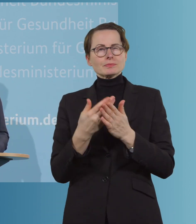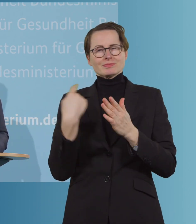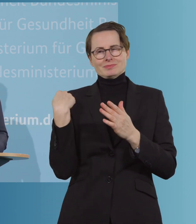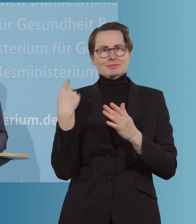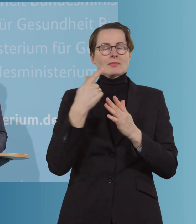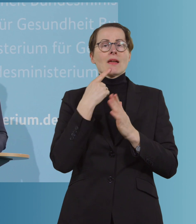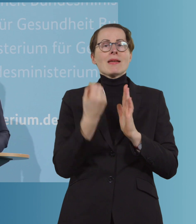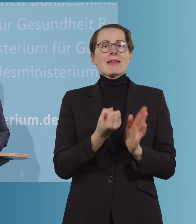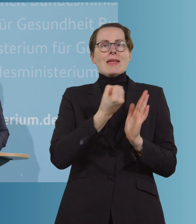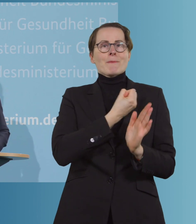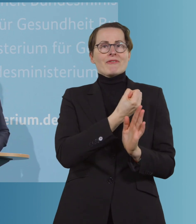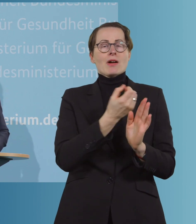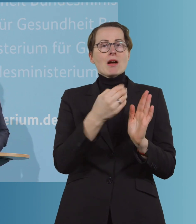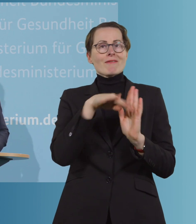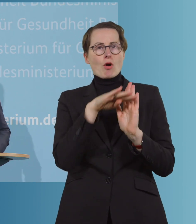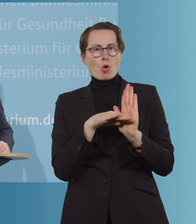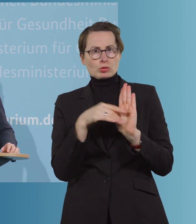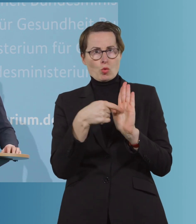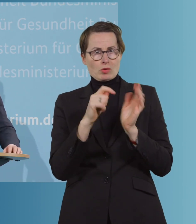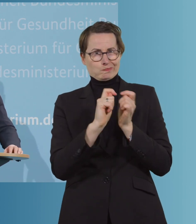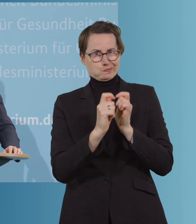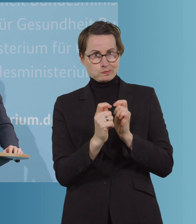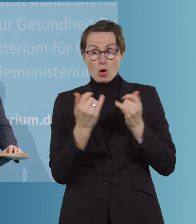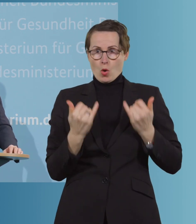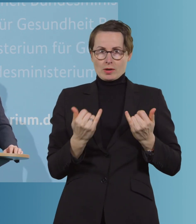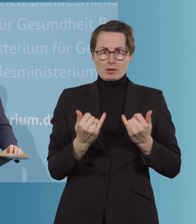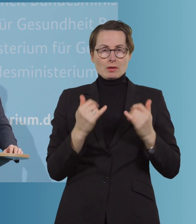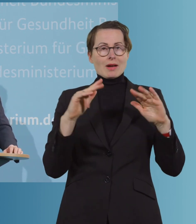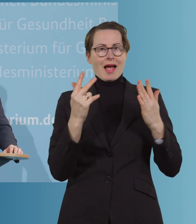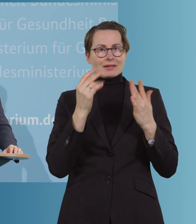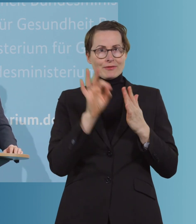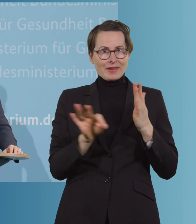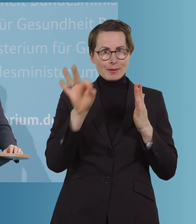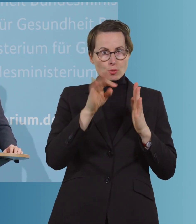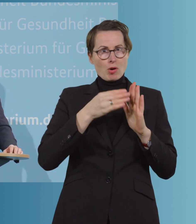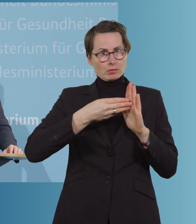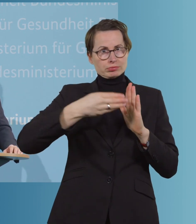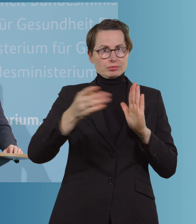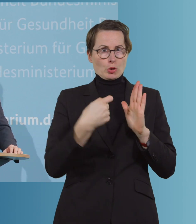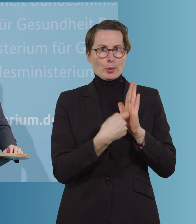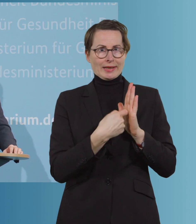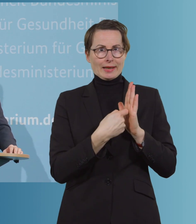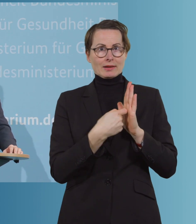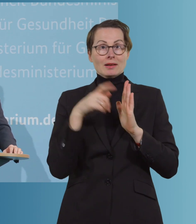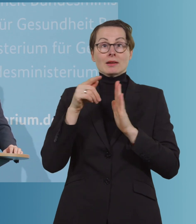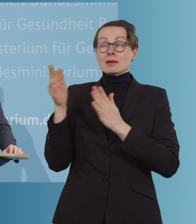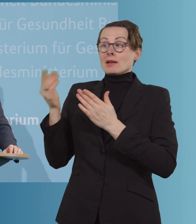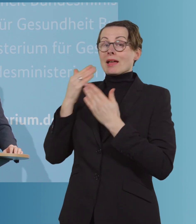angepasst und sie tritt heute am 8.2. in Kraft. Wir folgen damit den Empfehlungen der Ständigen Impfkommissionen.